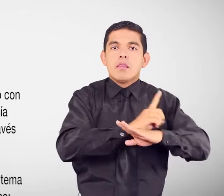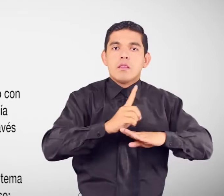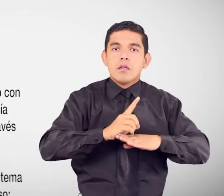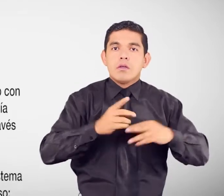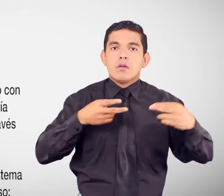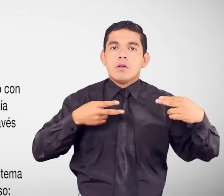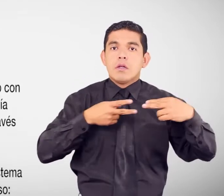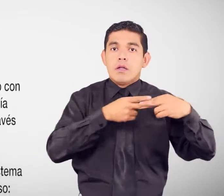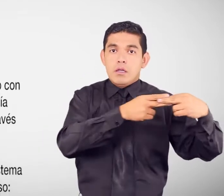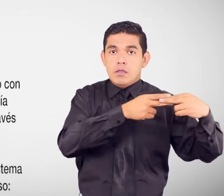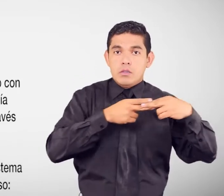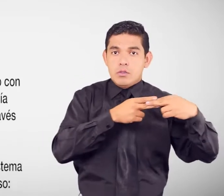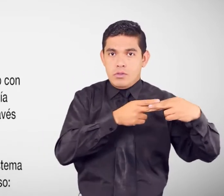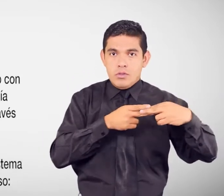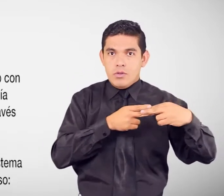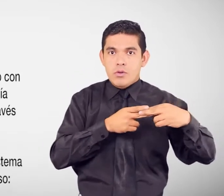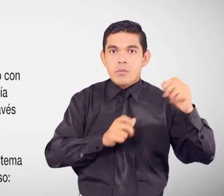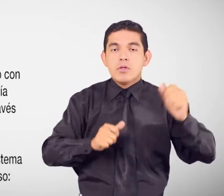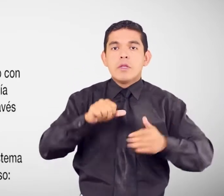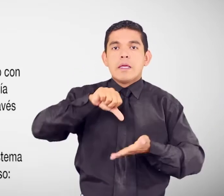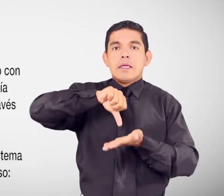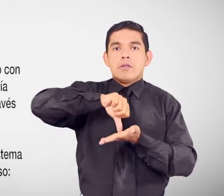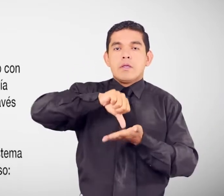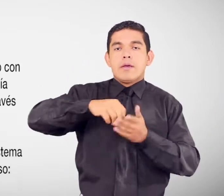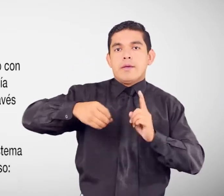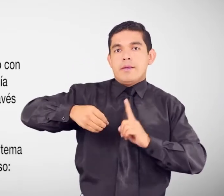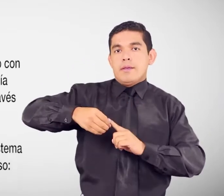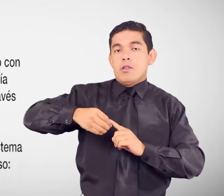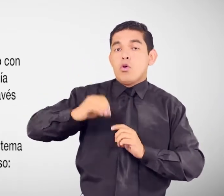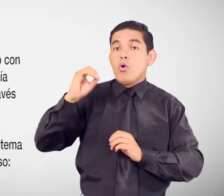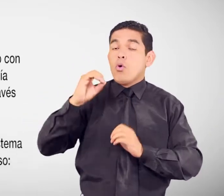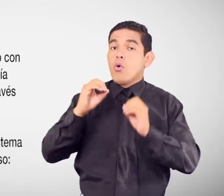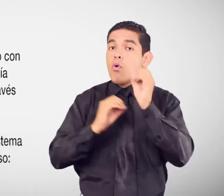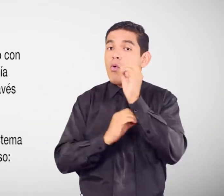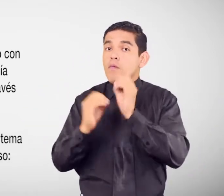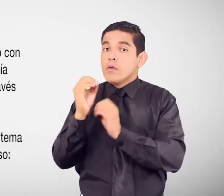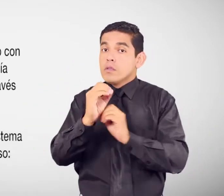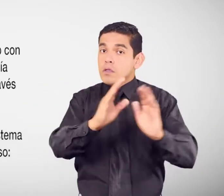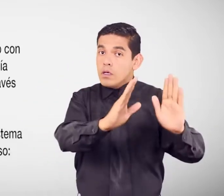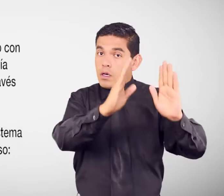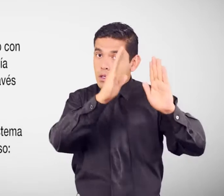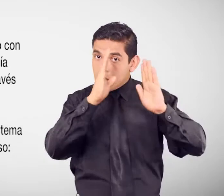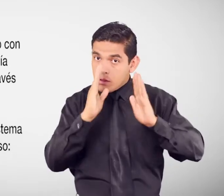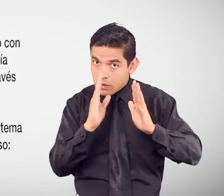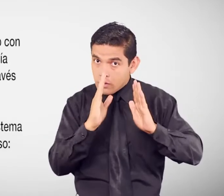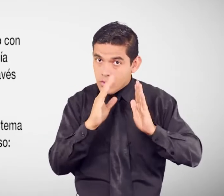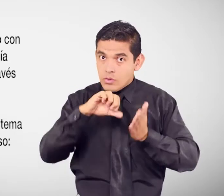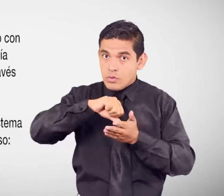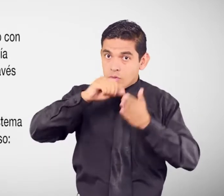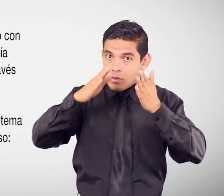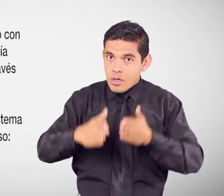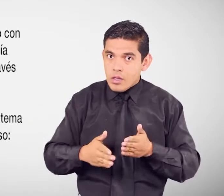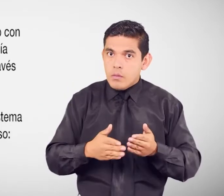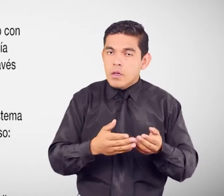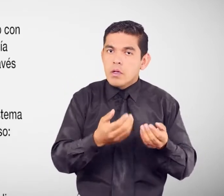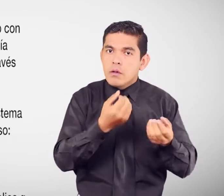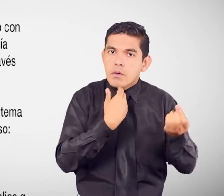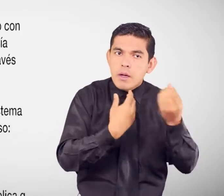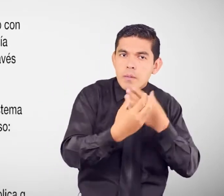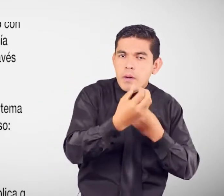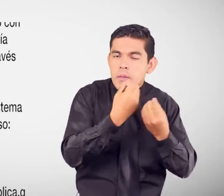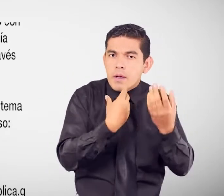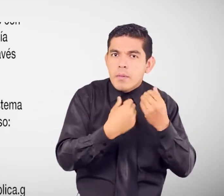Relación con la Ciudadanía en Quito o con las oficinas de Atención a la Ciudadanía para recibir la respectiva